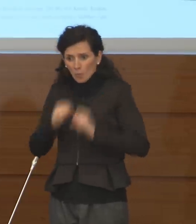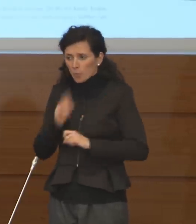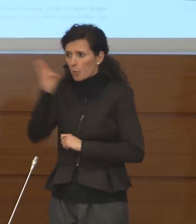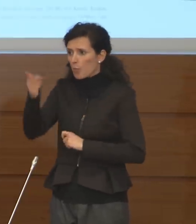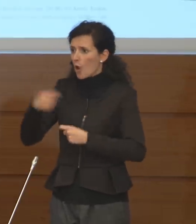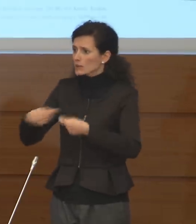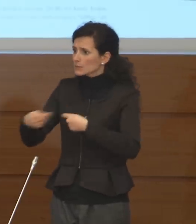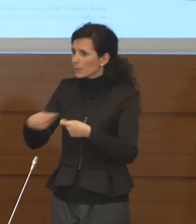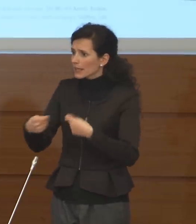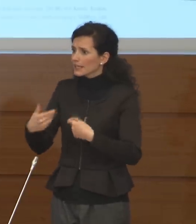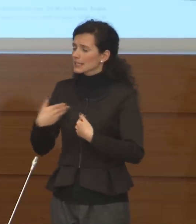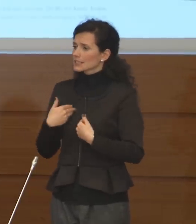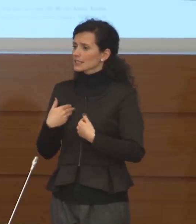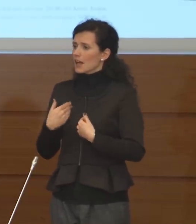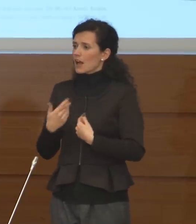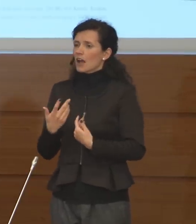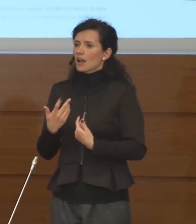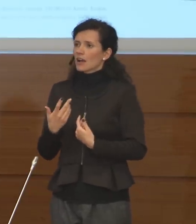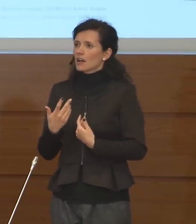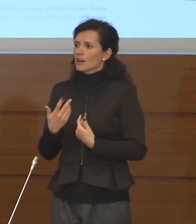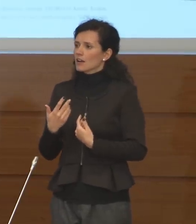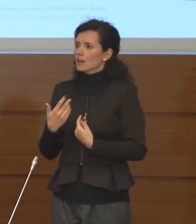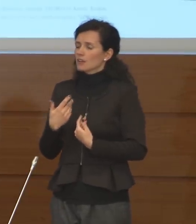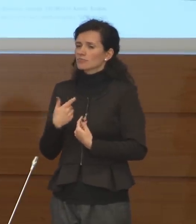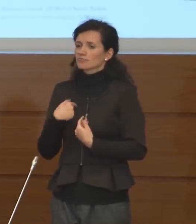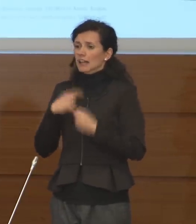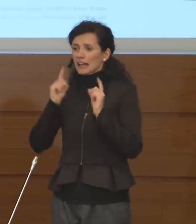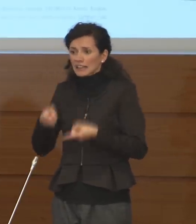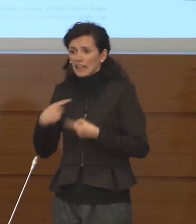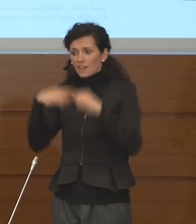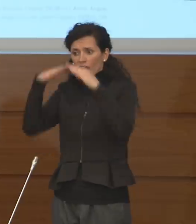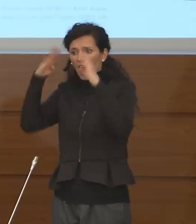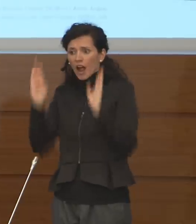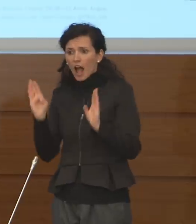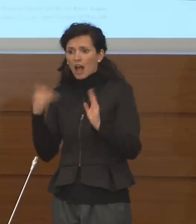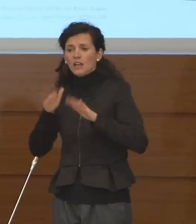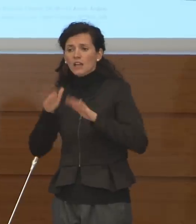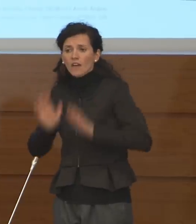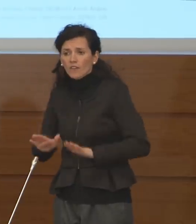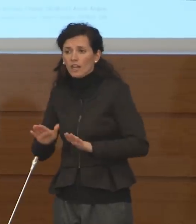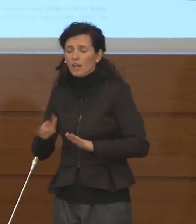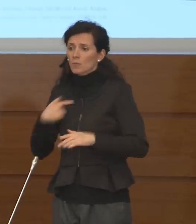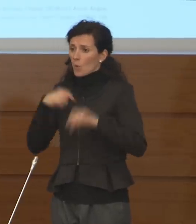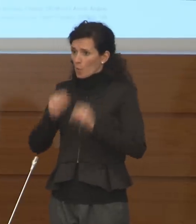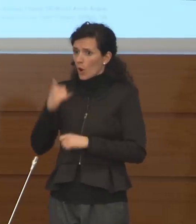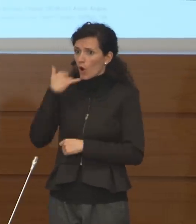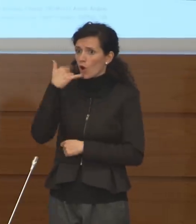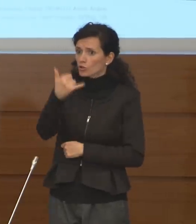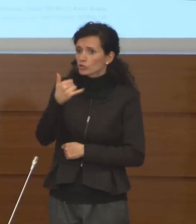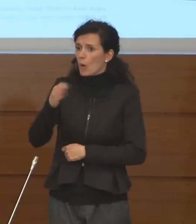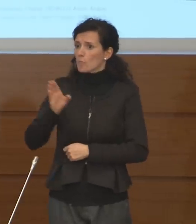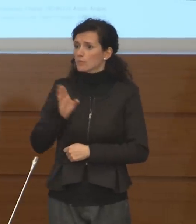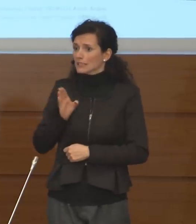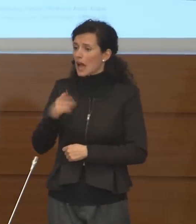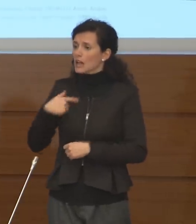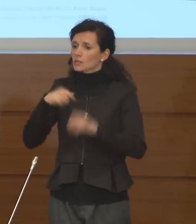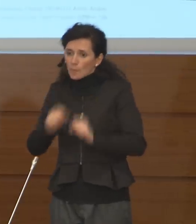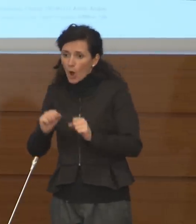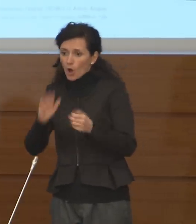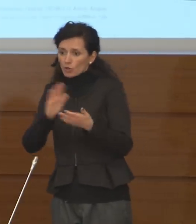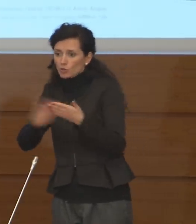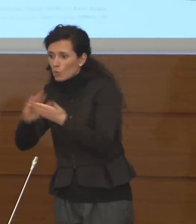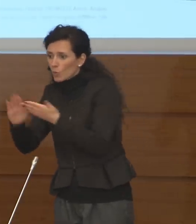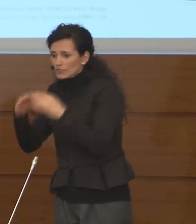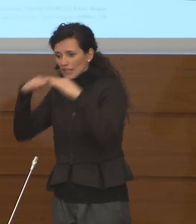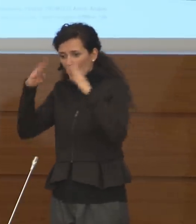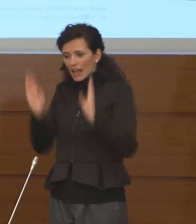la spesa? Abbiamo 80 anni, dobbiamo stare chiusi in casa, posso chiamare la badante, posso far fare le pulizie